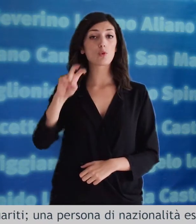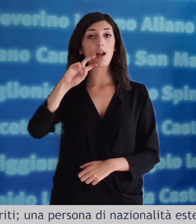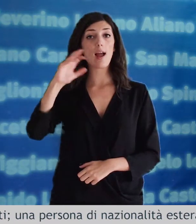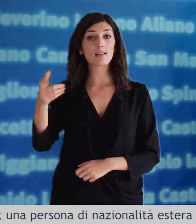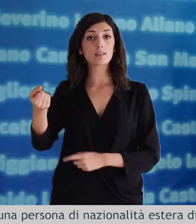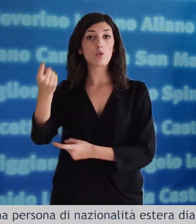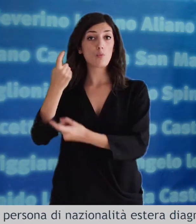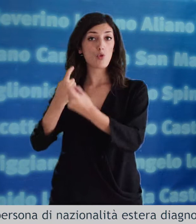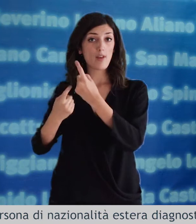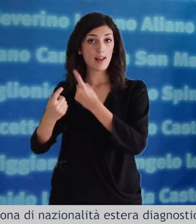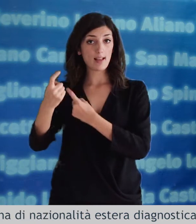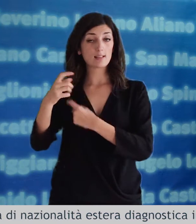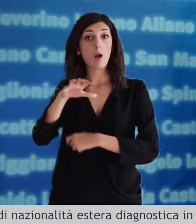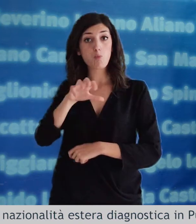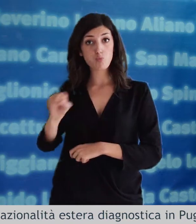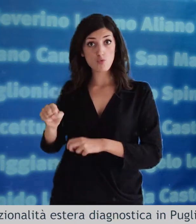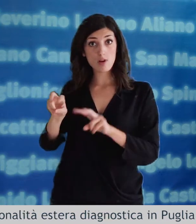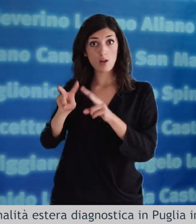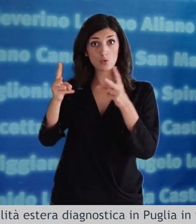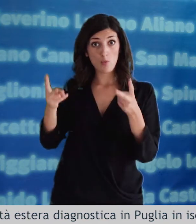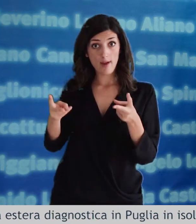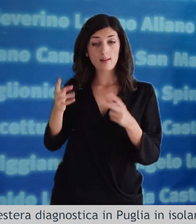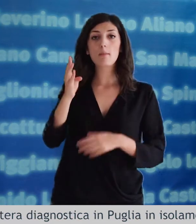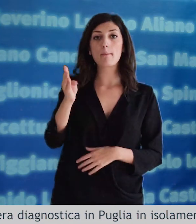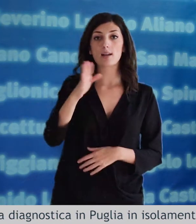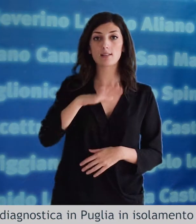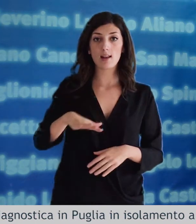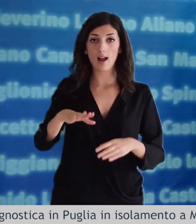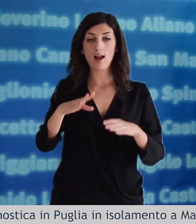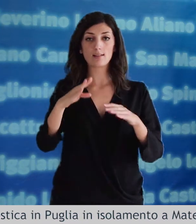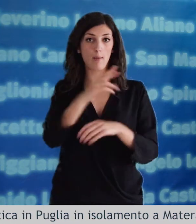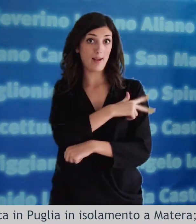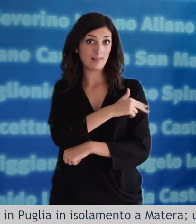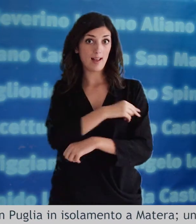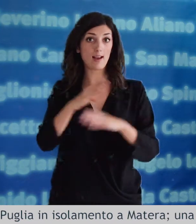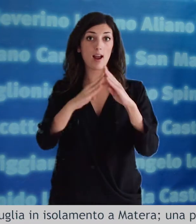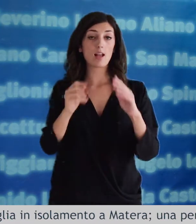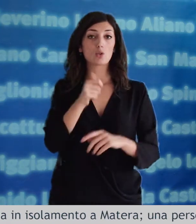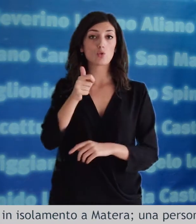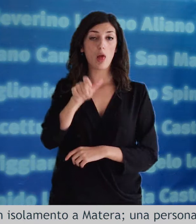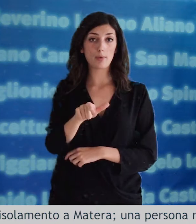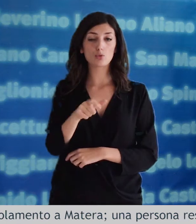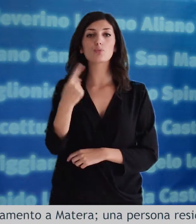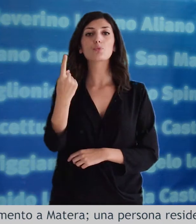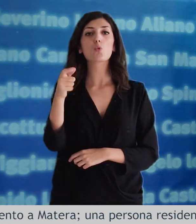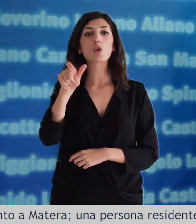nazionalità estera diagnosticata in puglia in isolamento a matera una persona